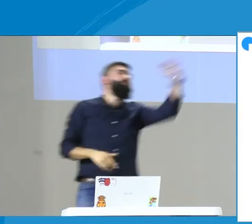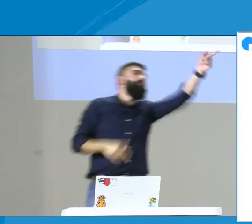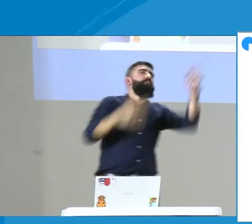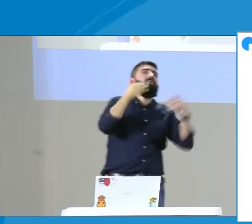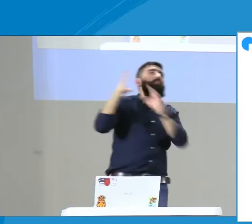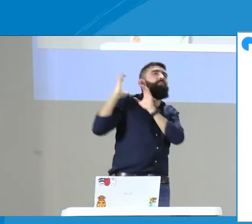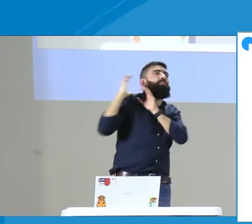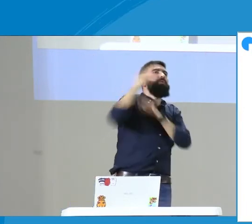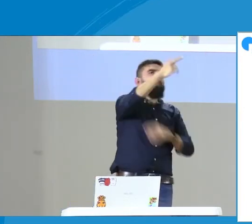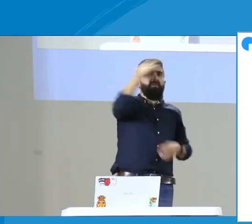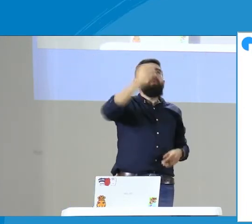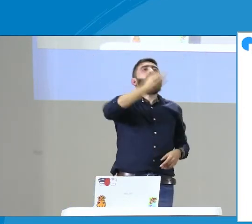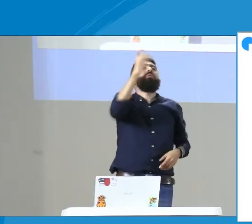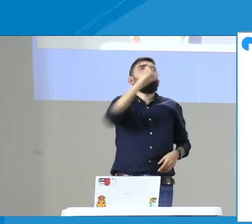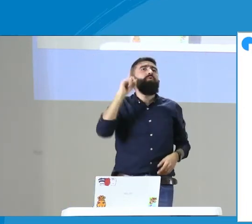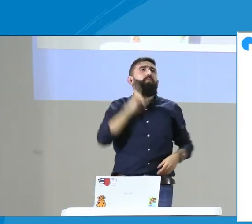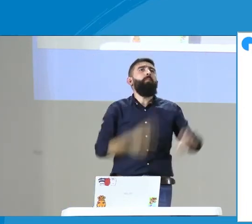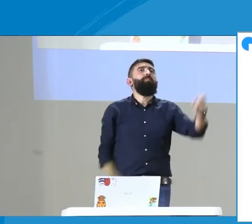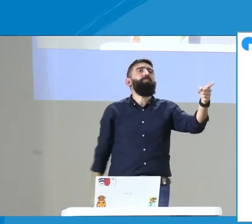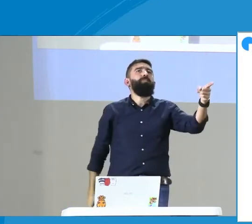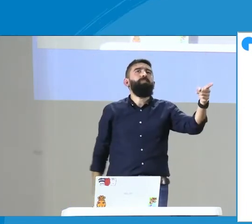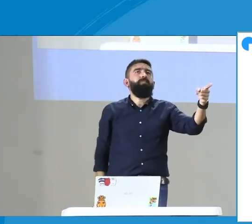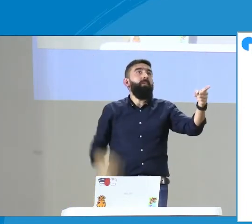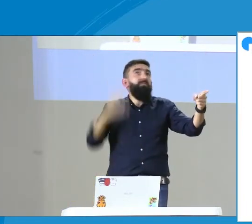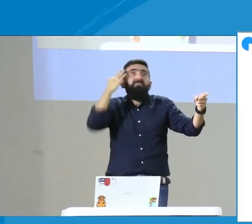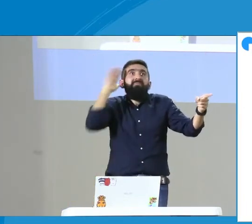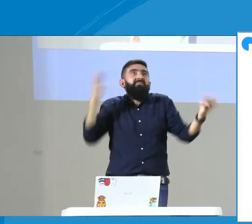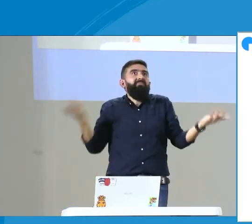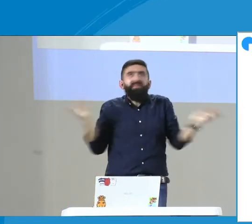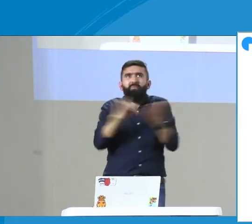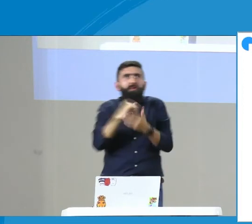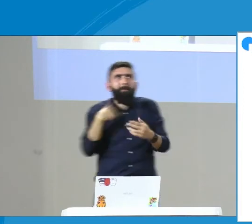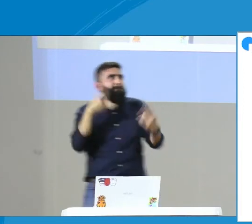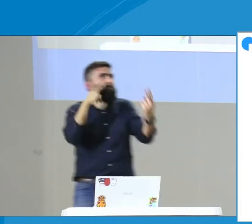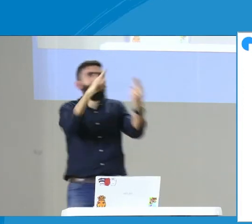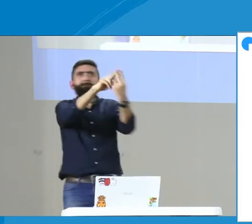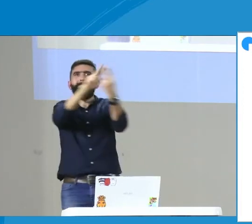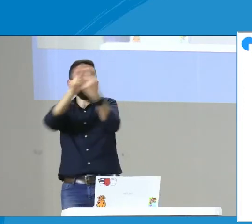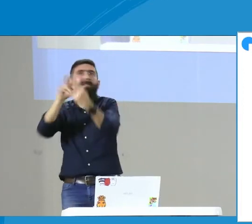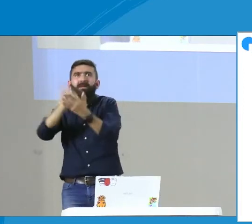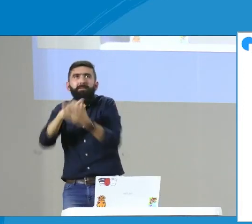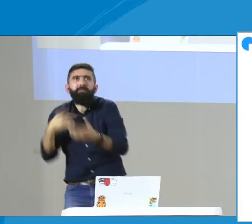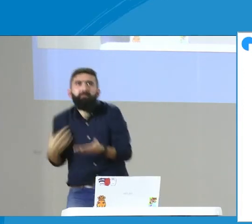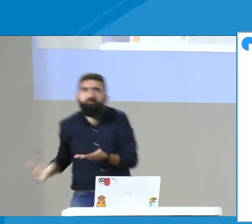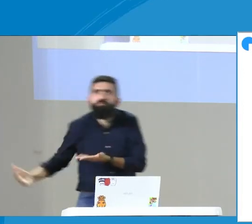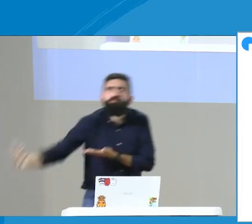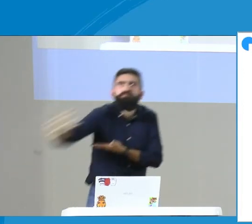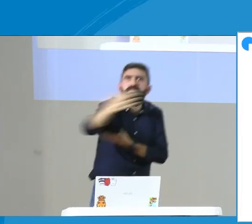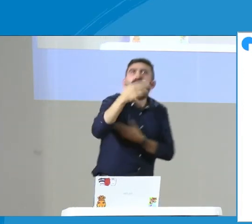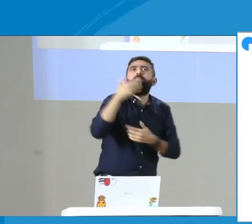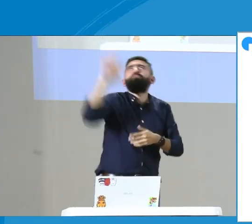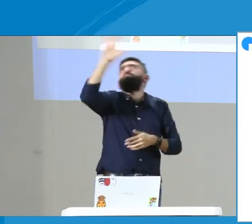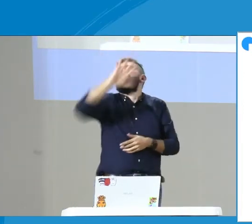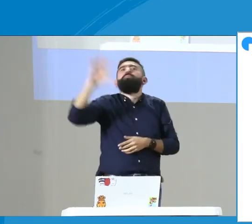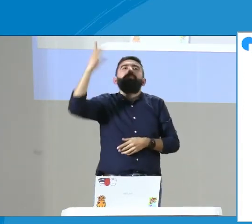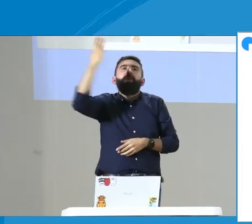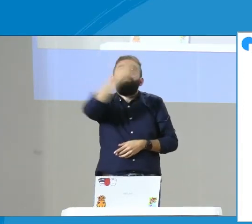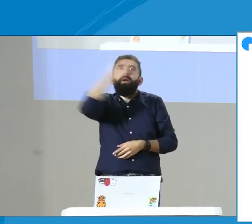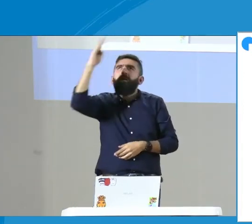yo le puedo preguntar, ¿cuántas personas sordas viven en Medellín? No, no tengo ni idea. ¿Cuántas personas viven en Popaya? No, no tengo ni idea. Porque no conocemos esa información,